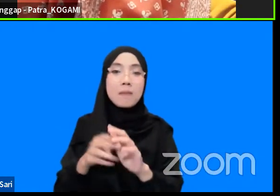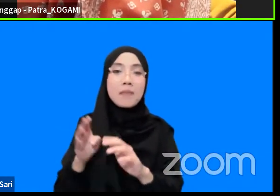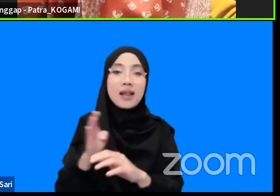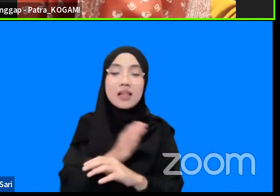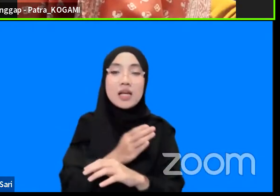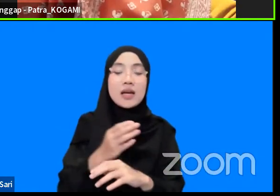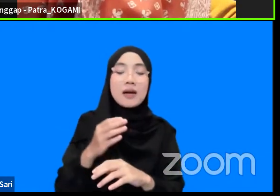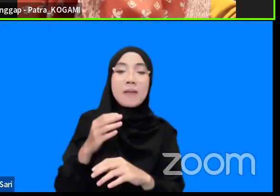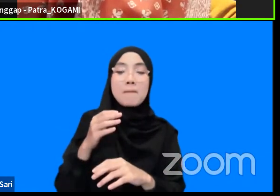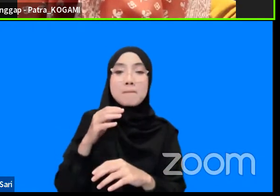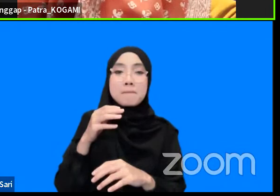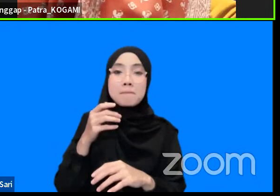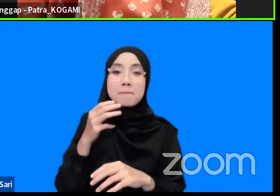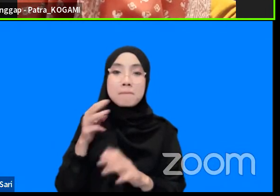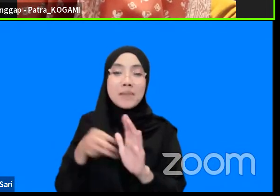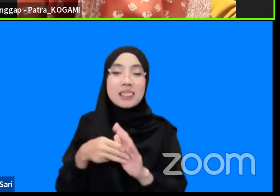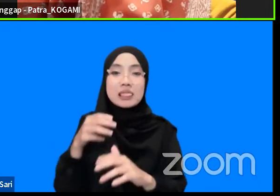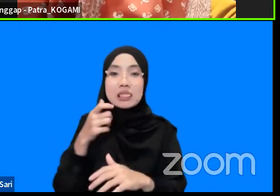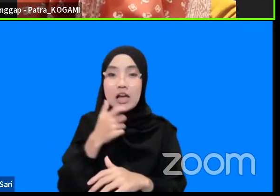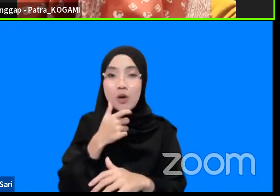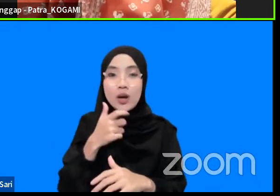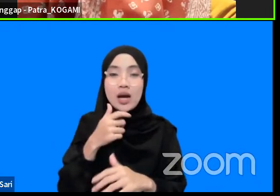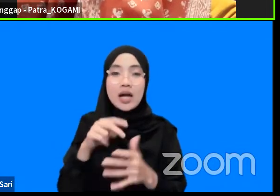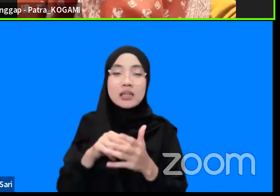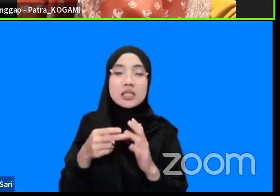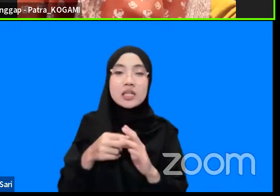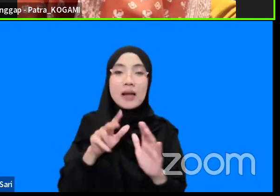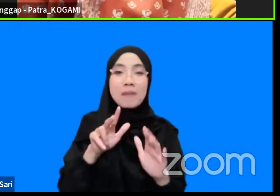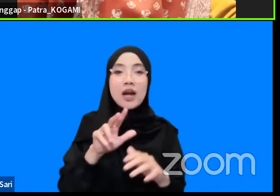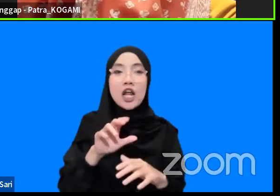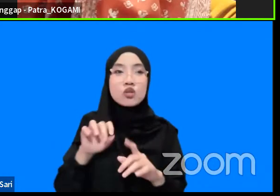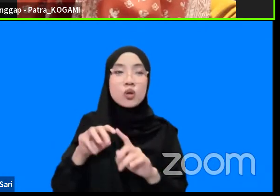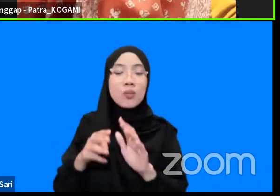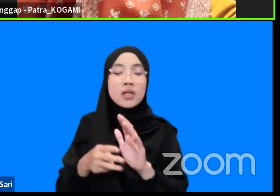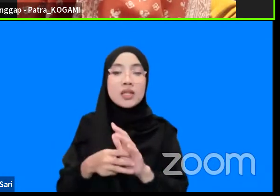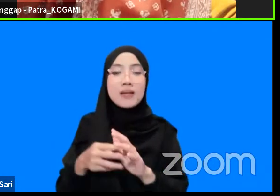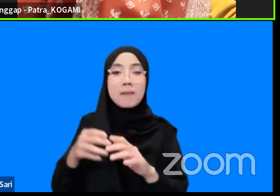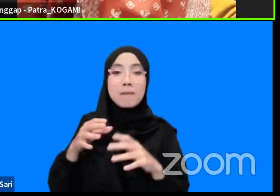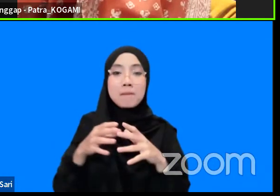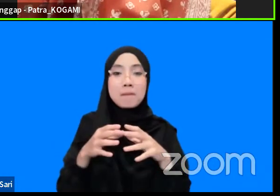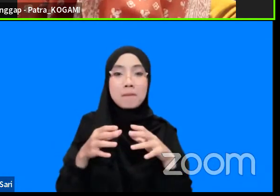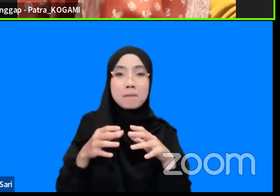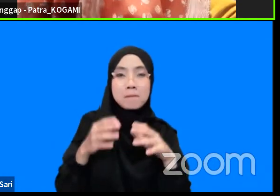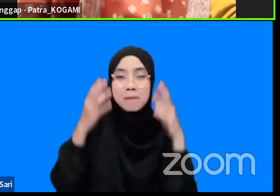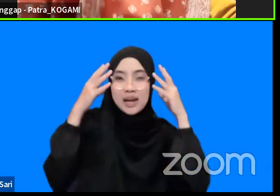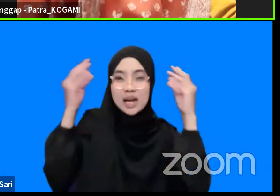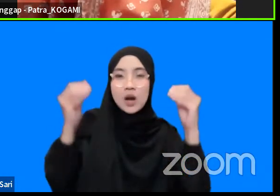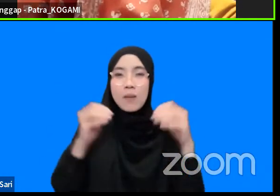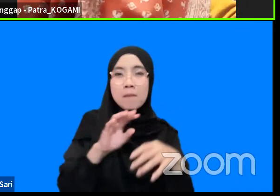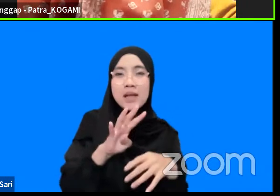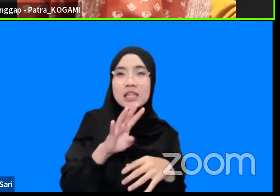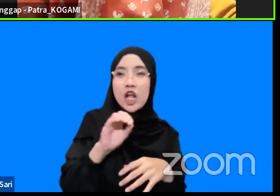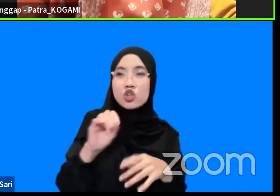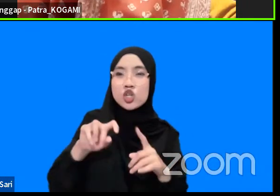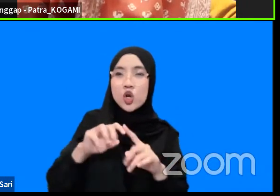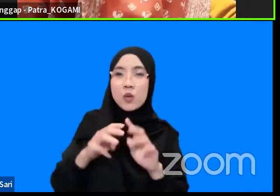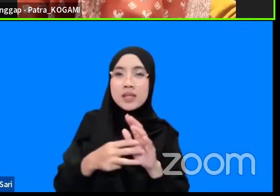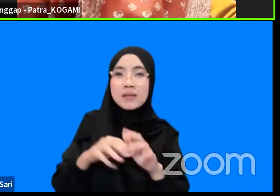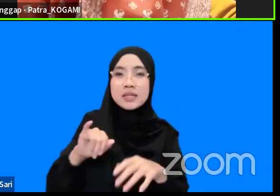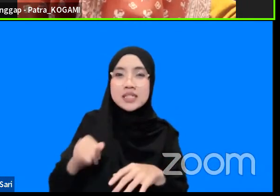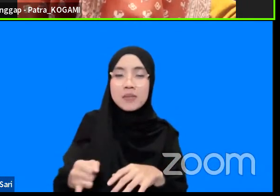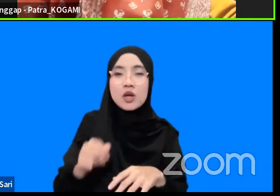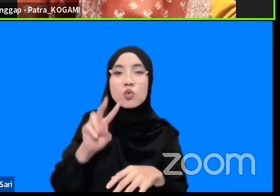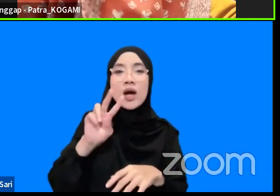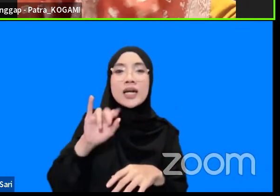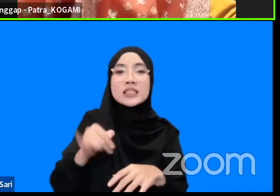km dari kota padang kalau tsunami kecepatannya 400 km per jam saja itu dalam 2 jam